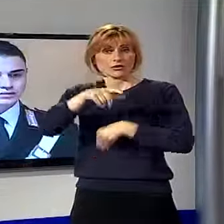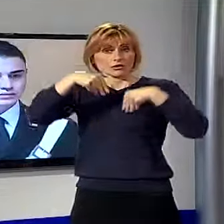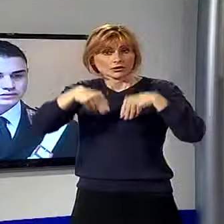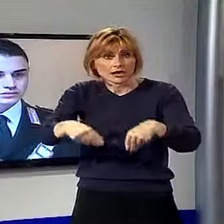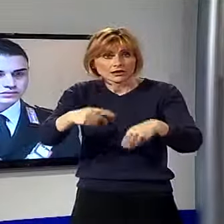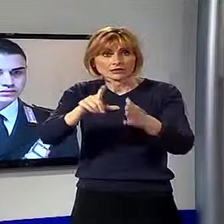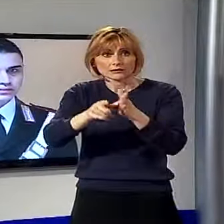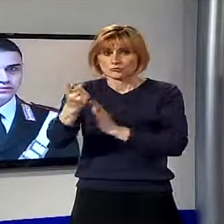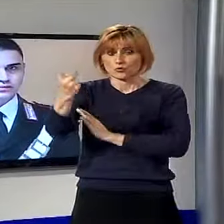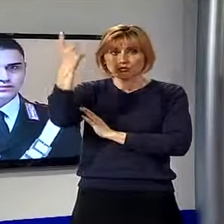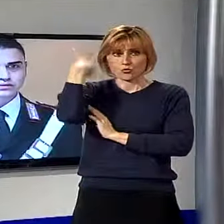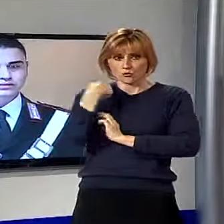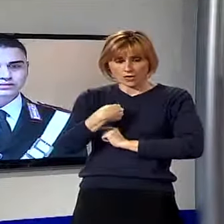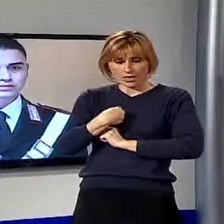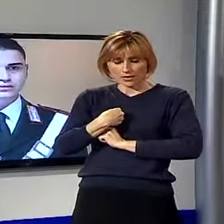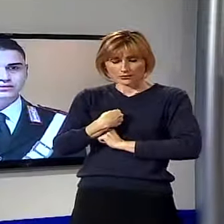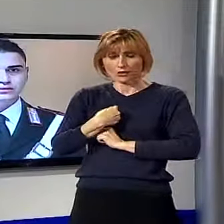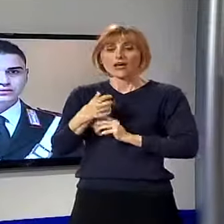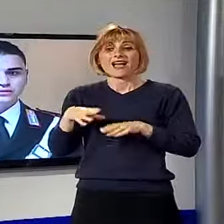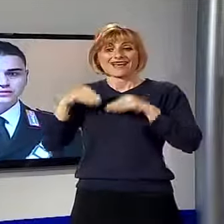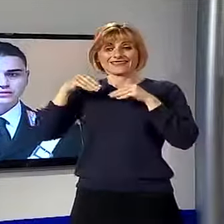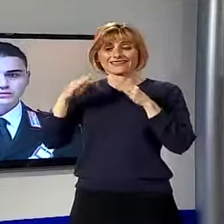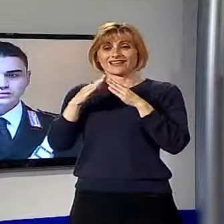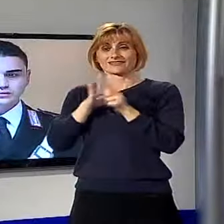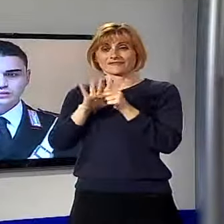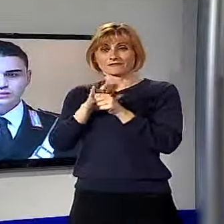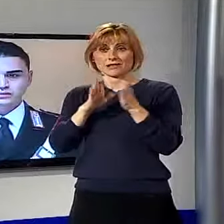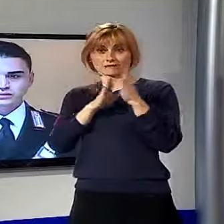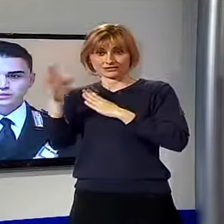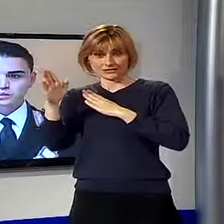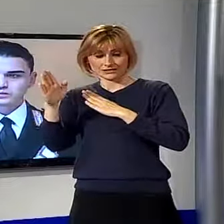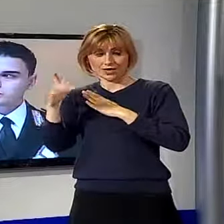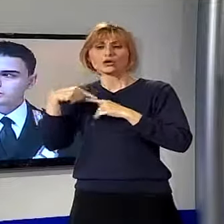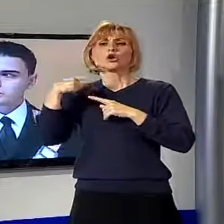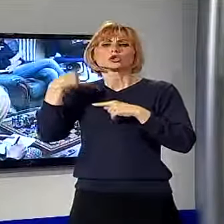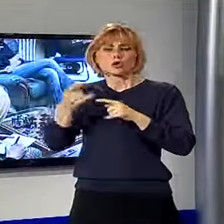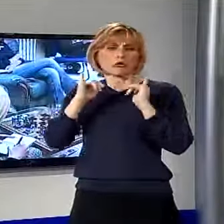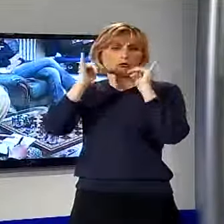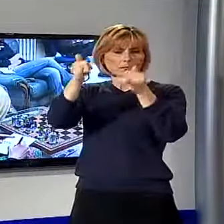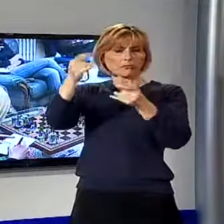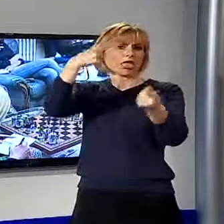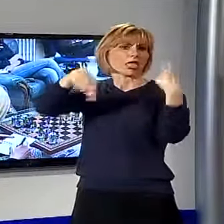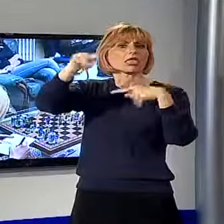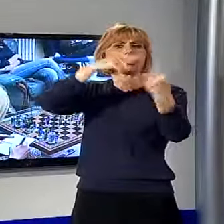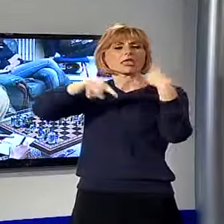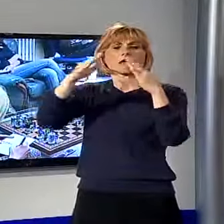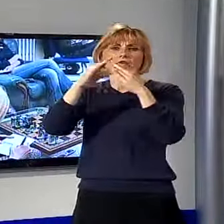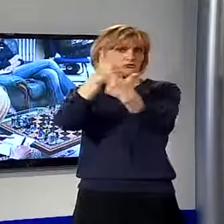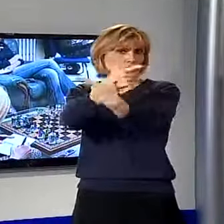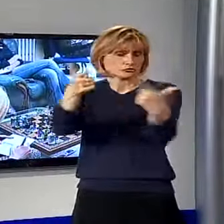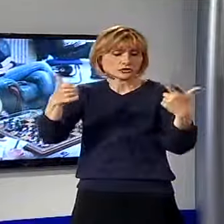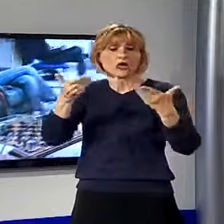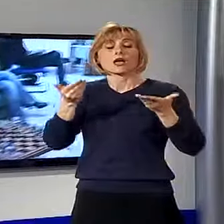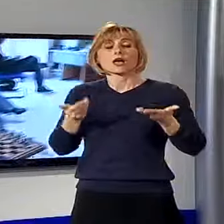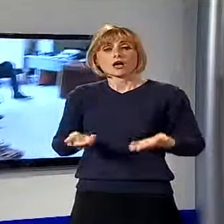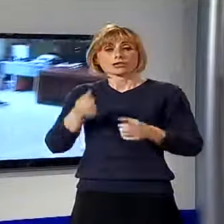e dopo un periodo trascorso in una casa famiglia di Pisa attualmente era senza fissa dimora. Il ragazzo adesso si trova nel carcere